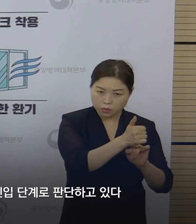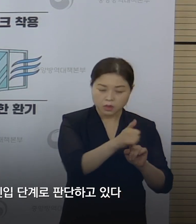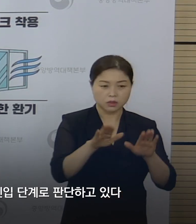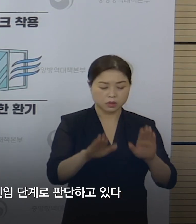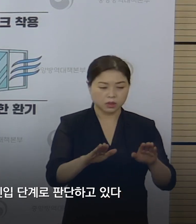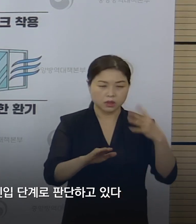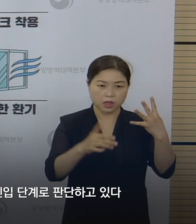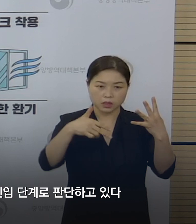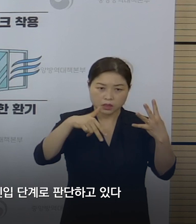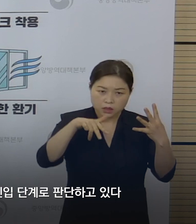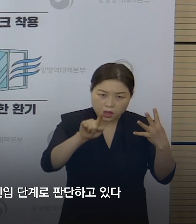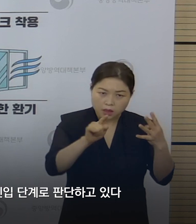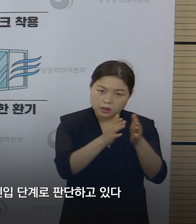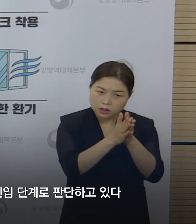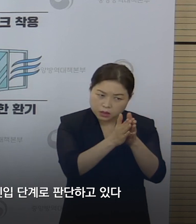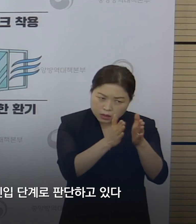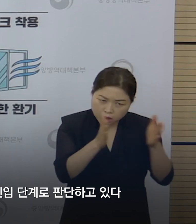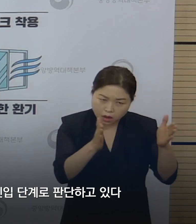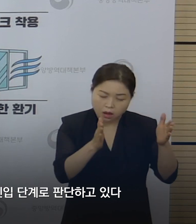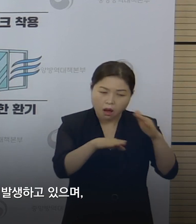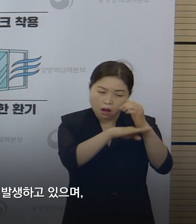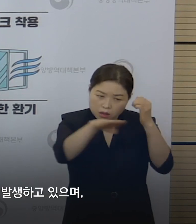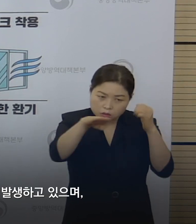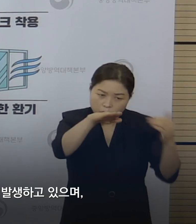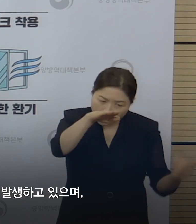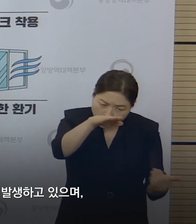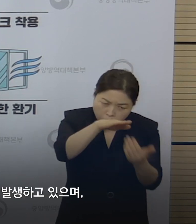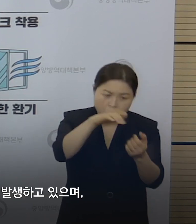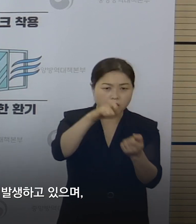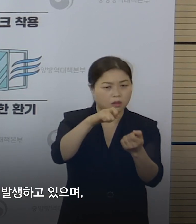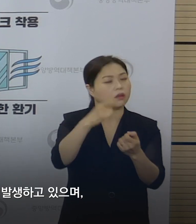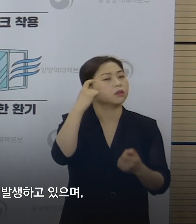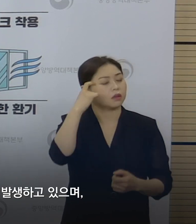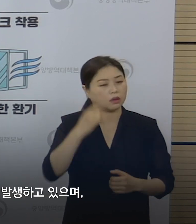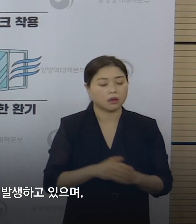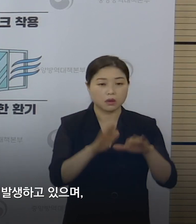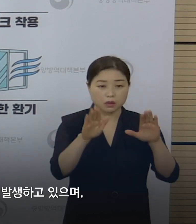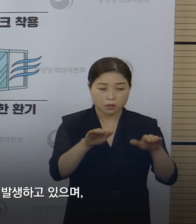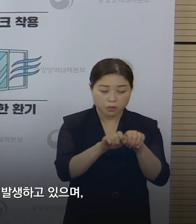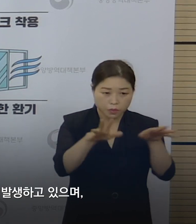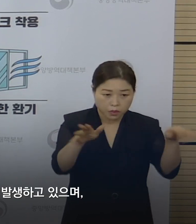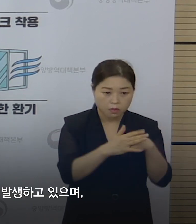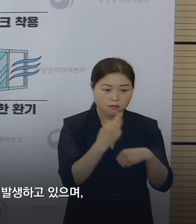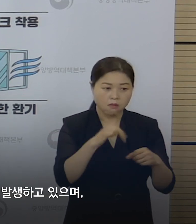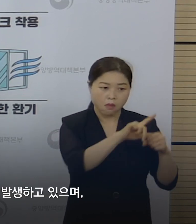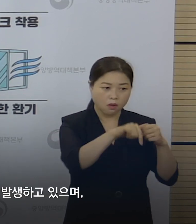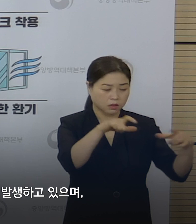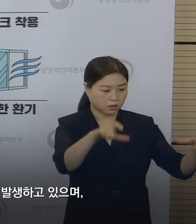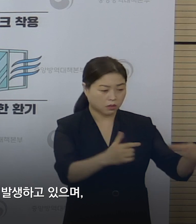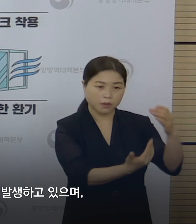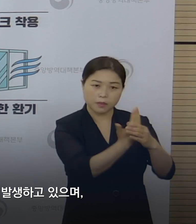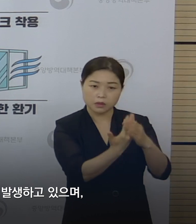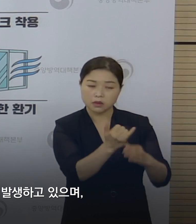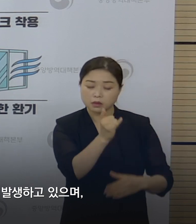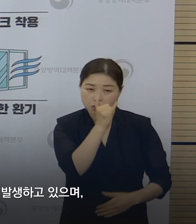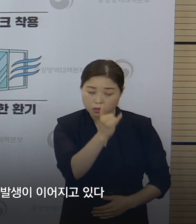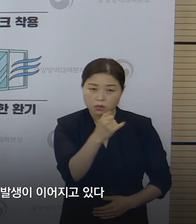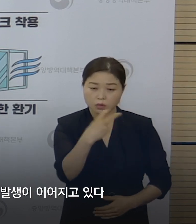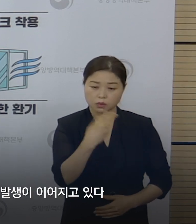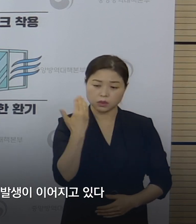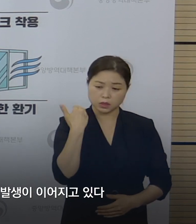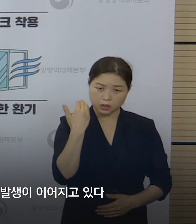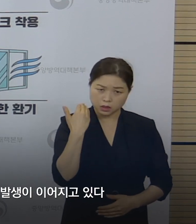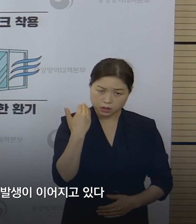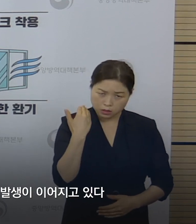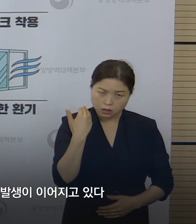진입 단계로 판단하고 있습니다. 특히 이번 유행은 수도권을 중심으로 발생하고 있으며 최근